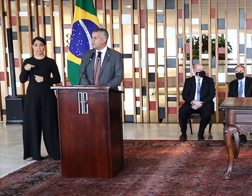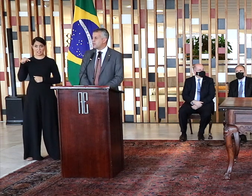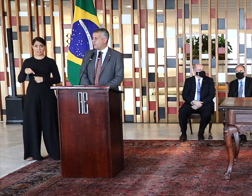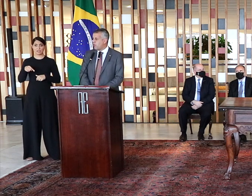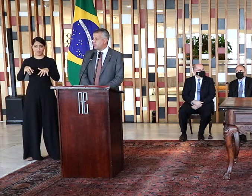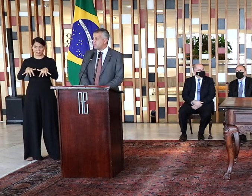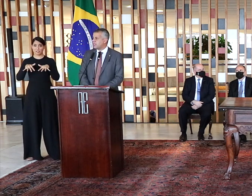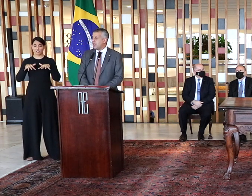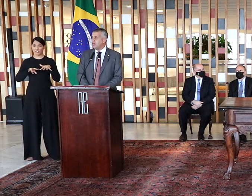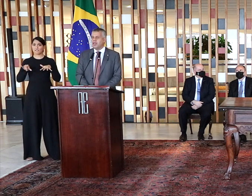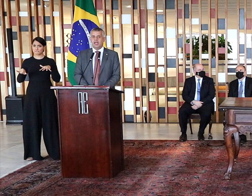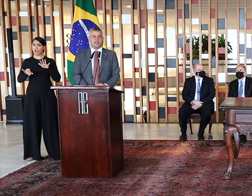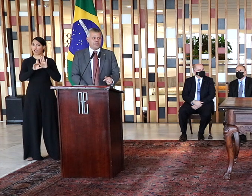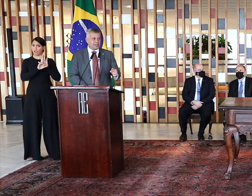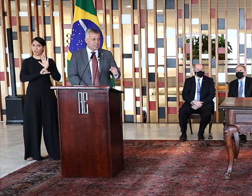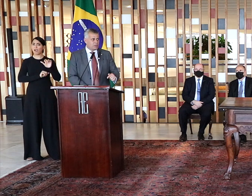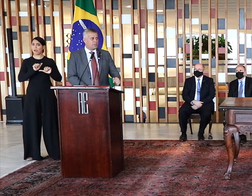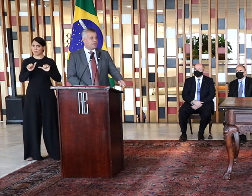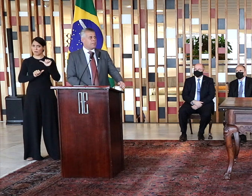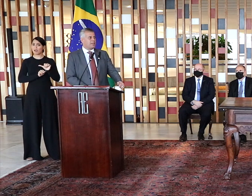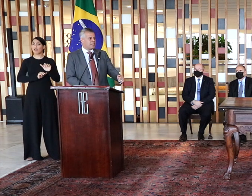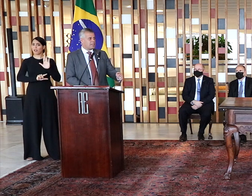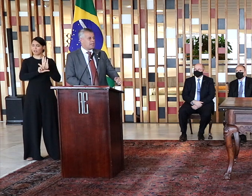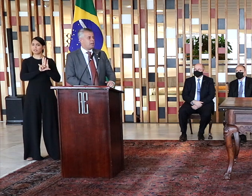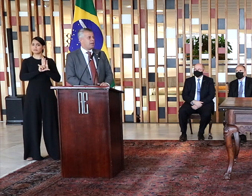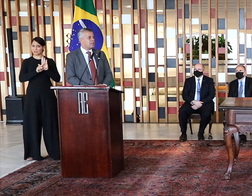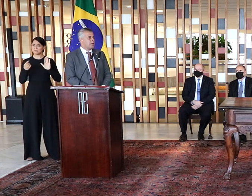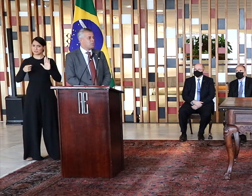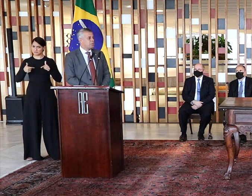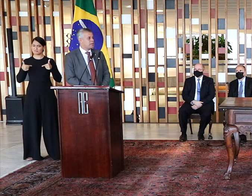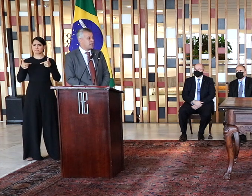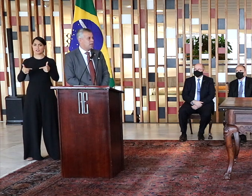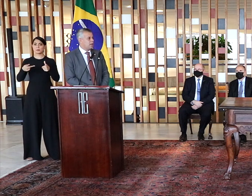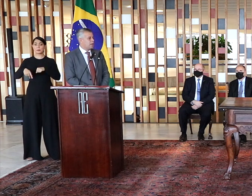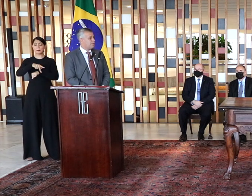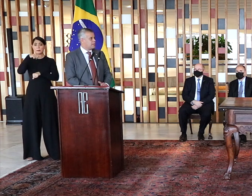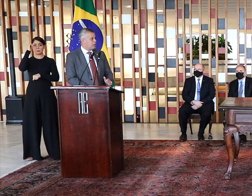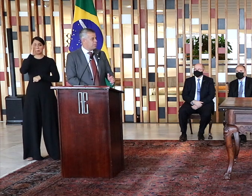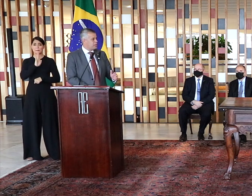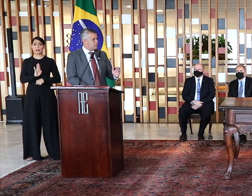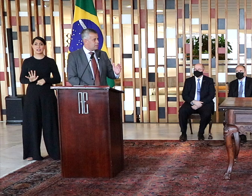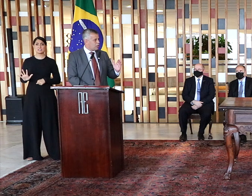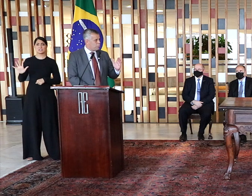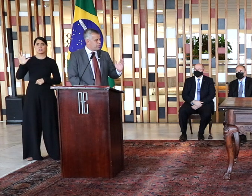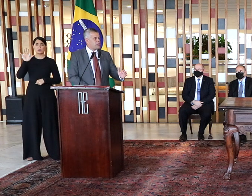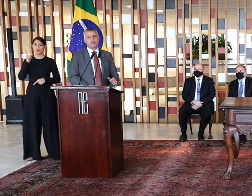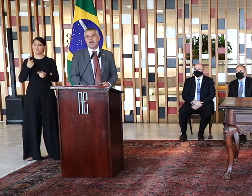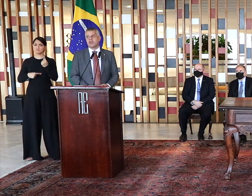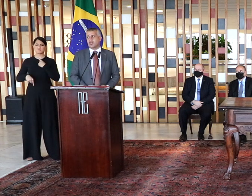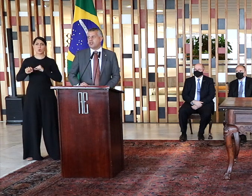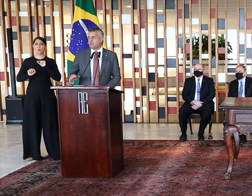votar as reformas necessárias e de fazer os enfrentamentos necessários para que esse Brasil possa fazer realmente a